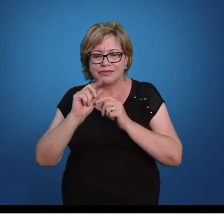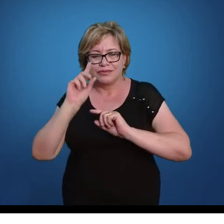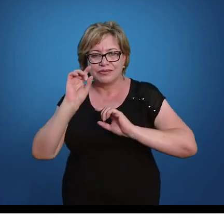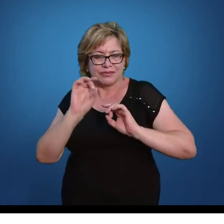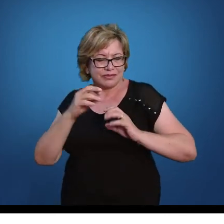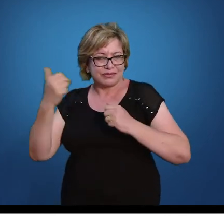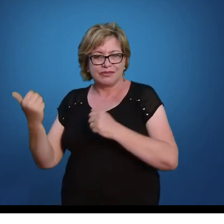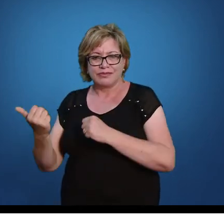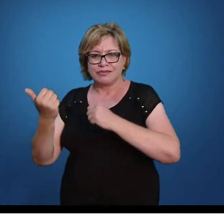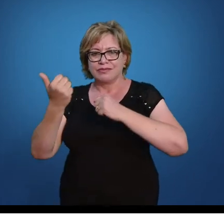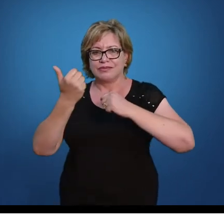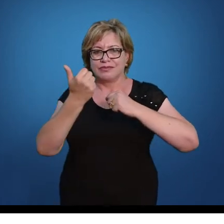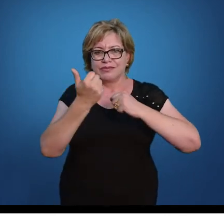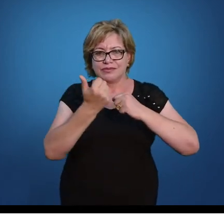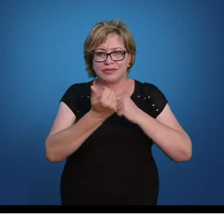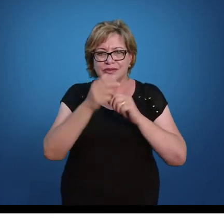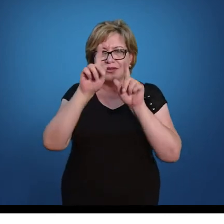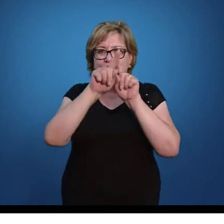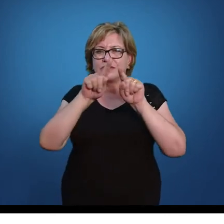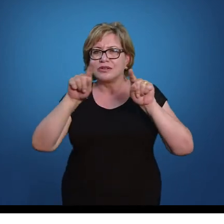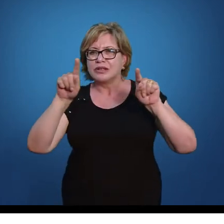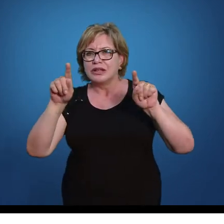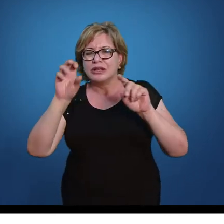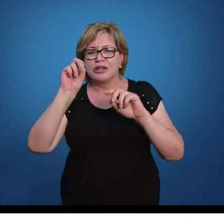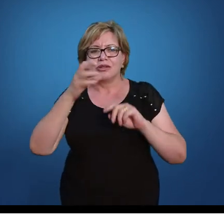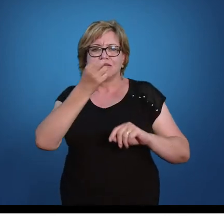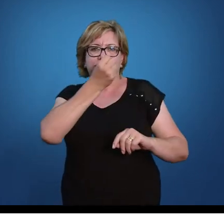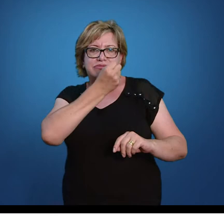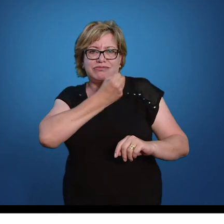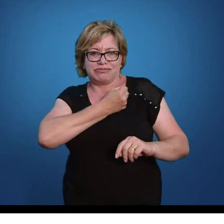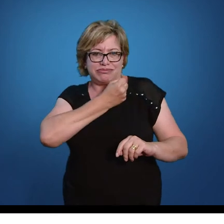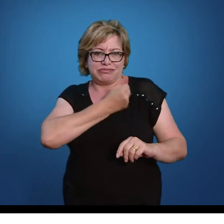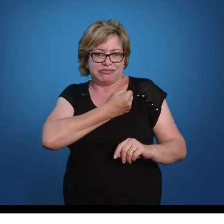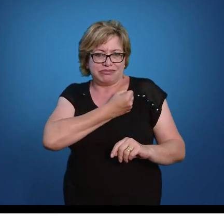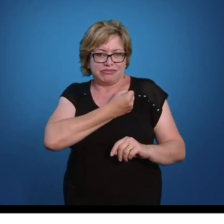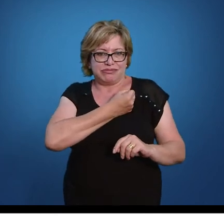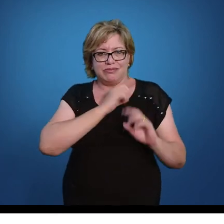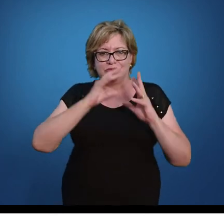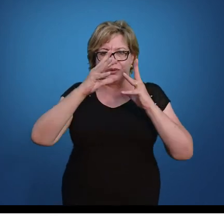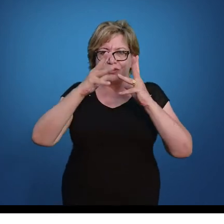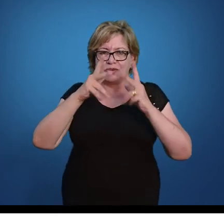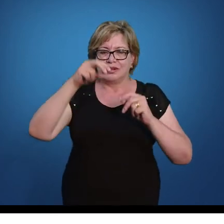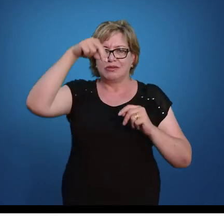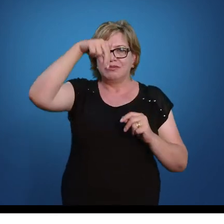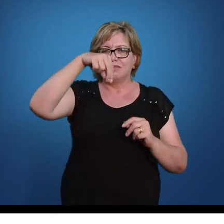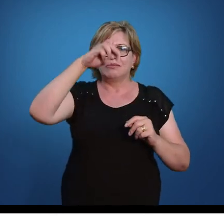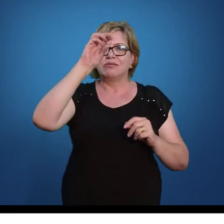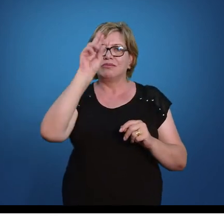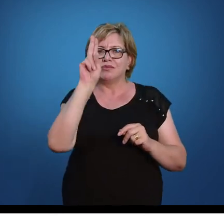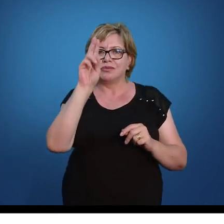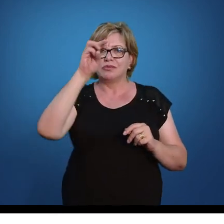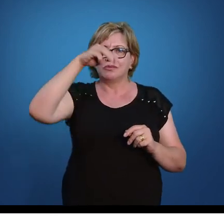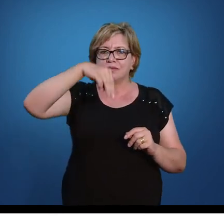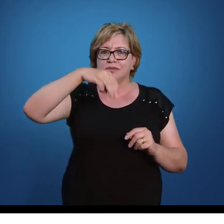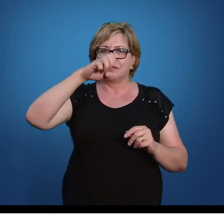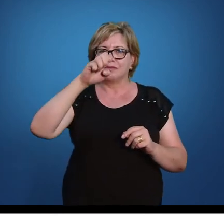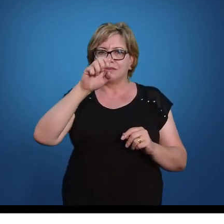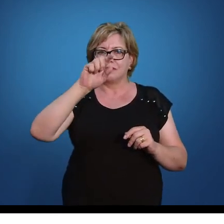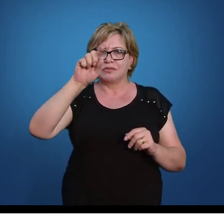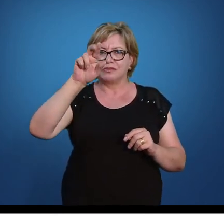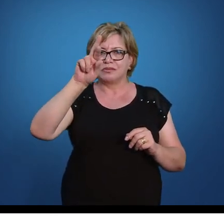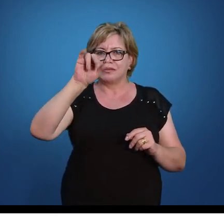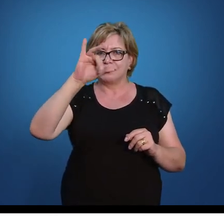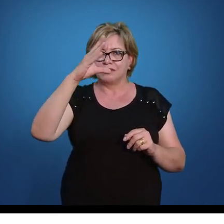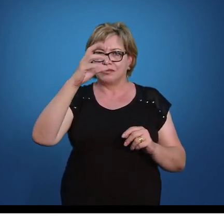peguei a minha expressão e tornei ela uma expressão numérica. Então, ela está toda em função de números.